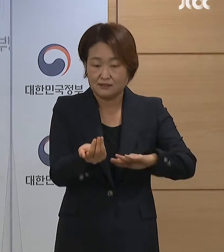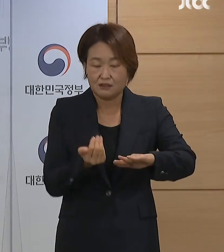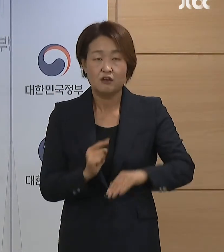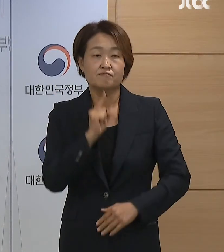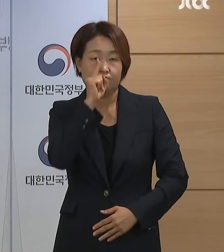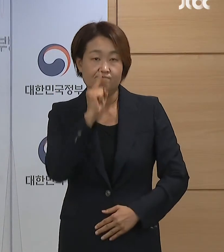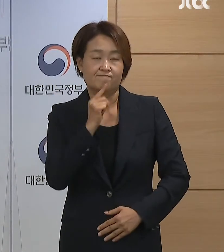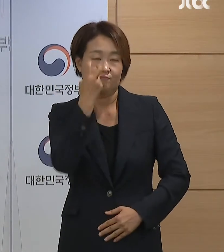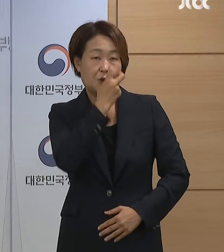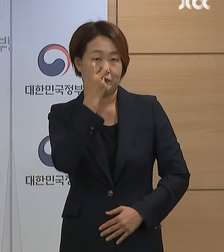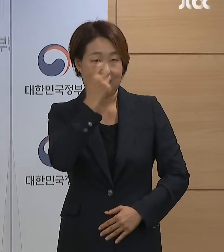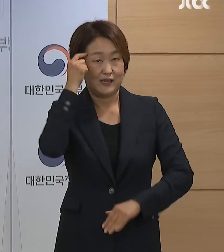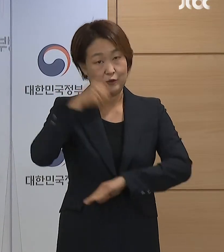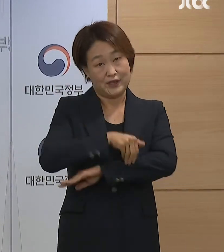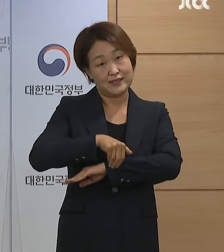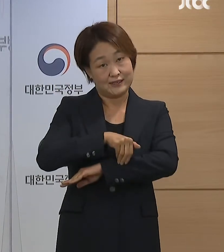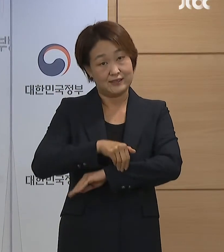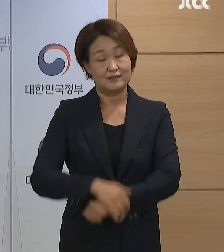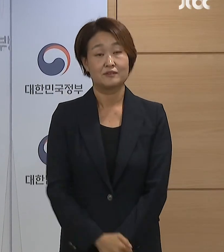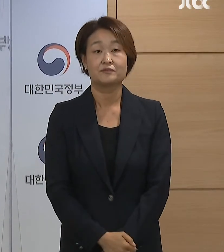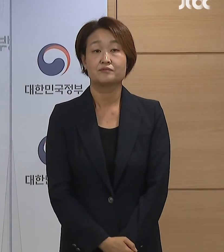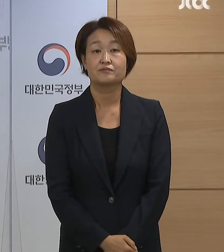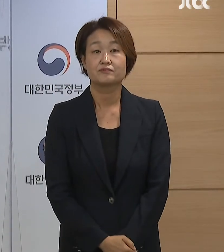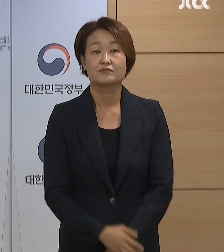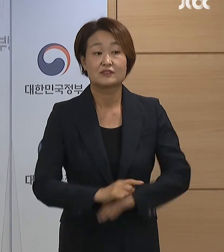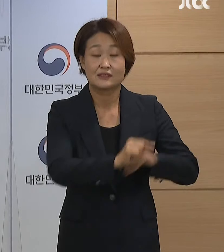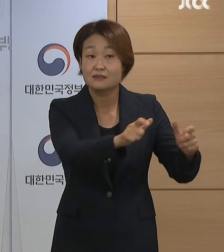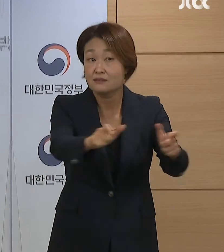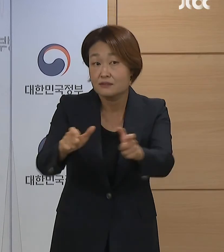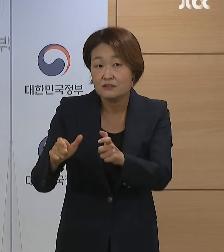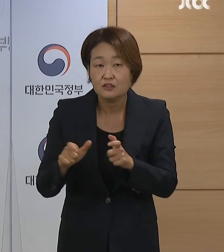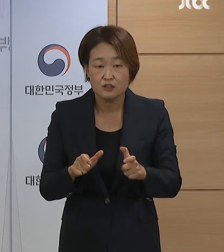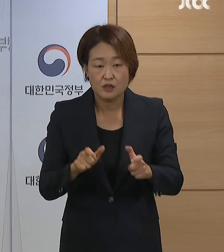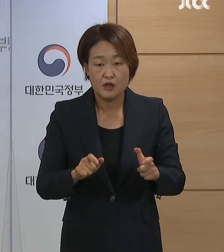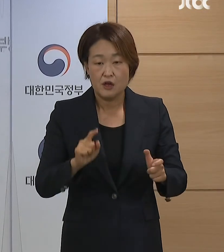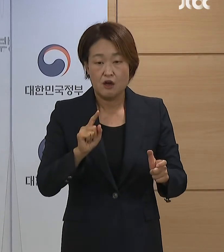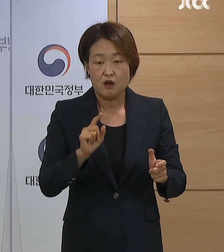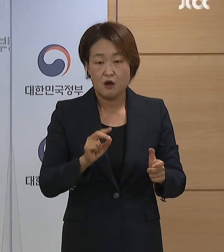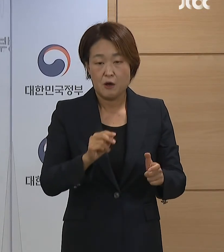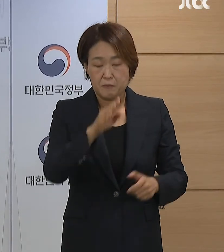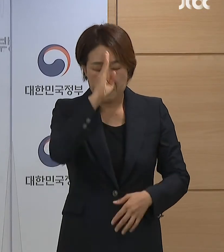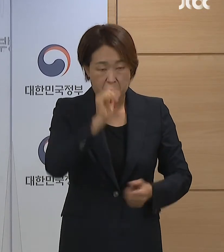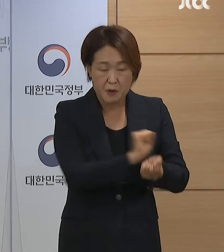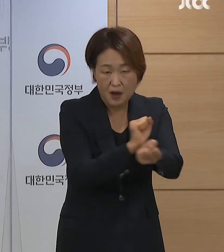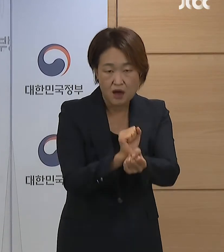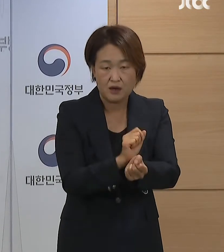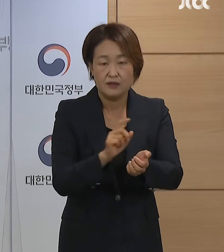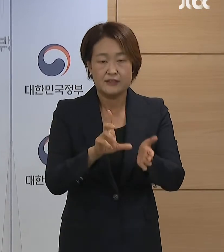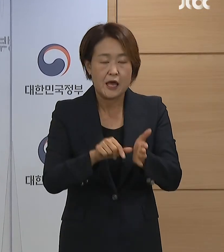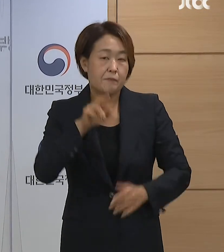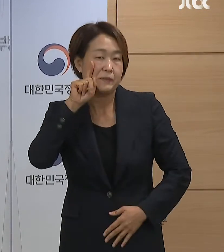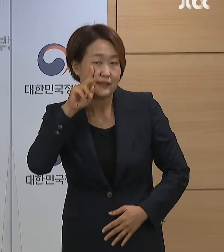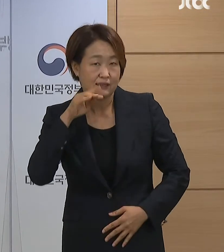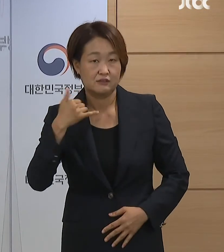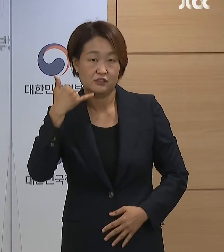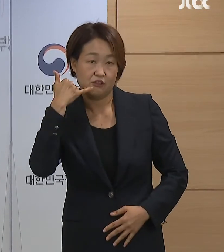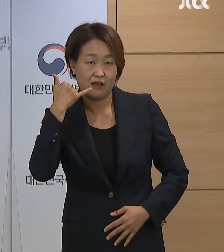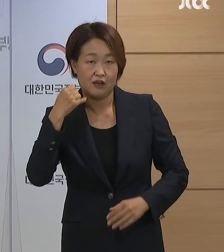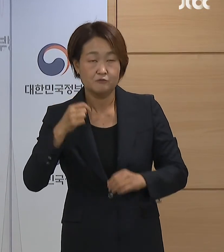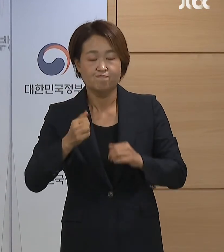실시할 계획으로 있습니다. 각 지하체에서는 비상연락망을 구축하고 연휴 기간 동안 운영 가능한